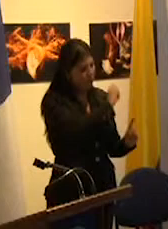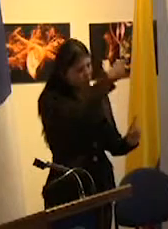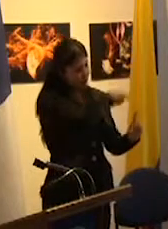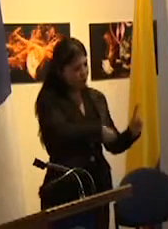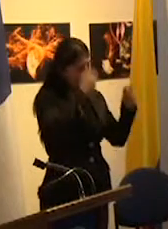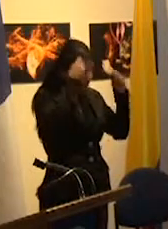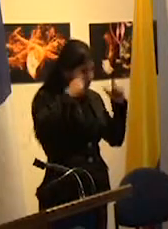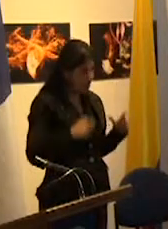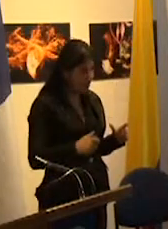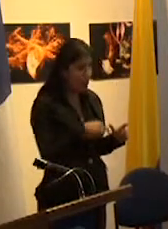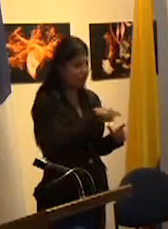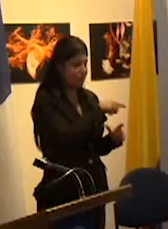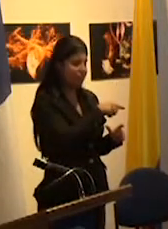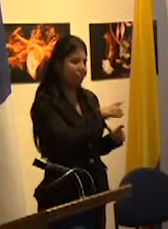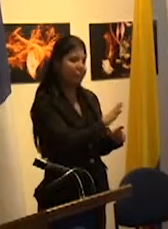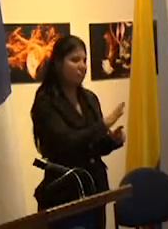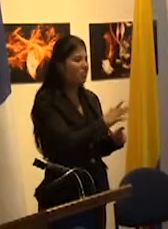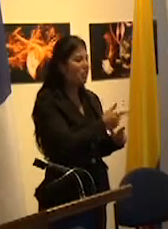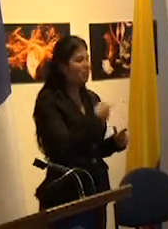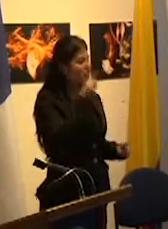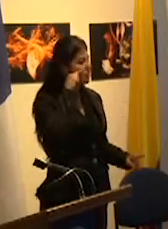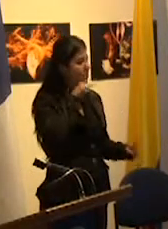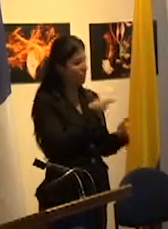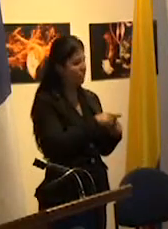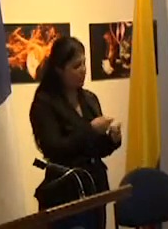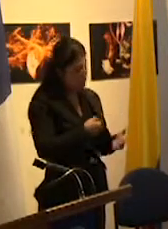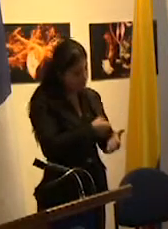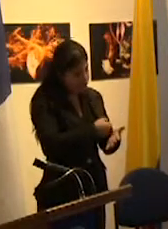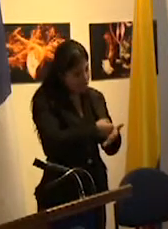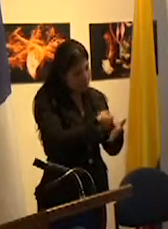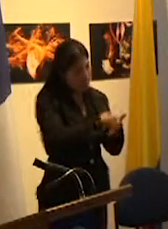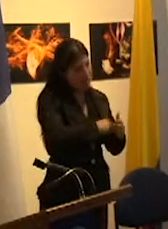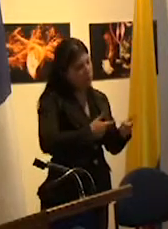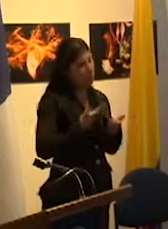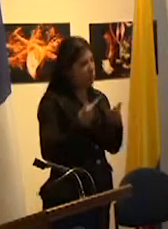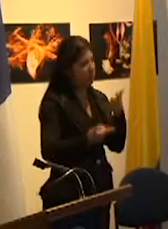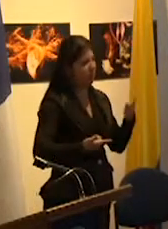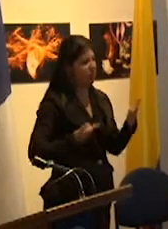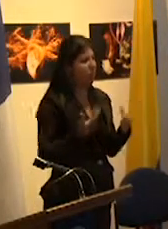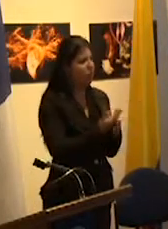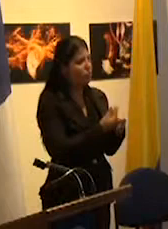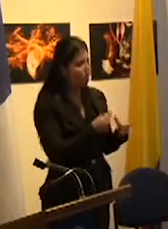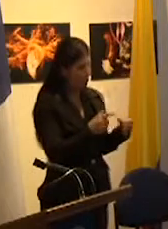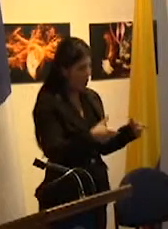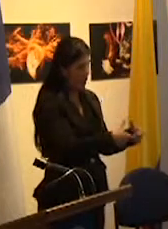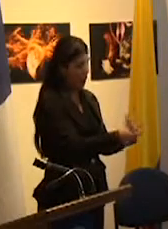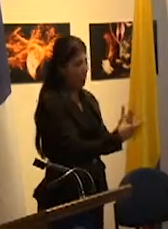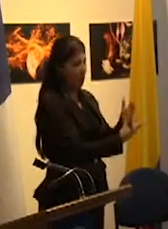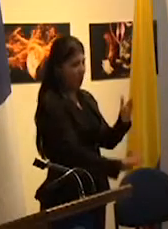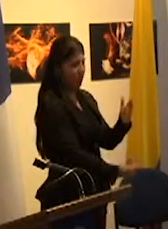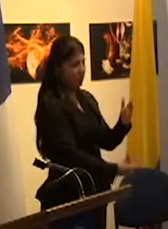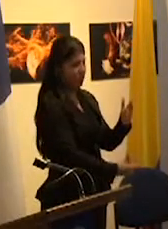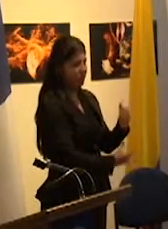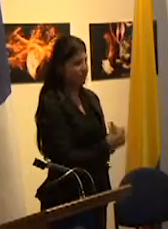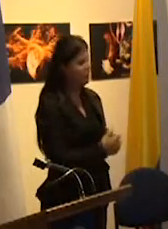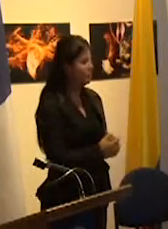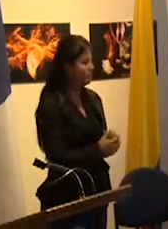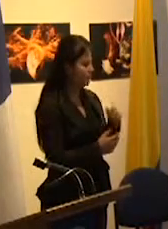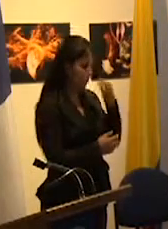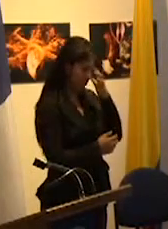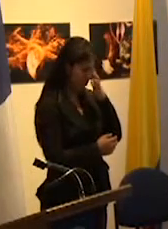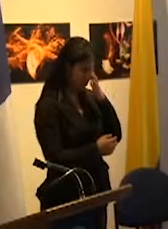quedó circunscripto a la lucha contra la exclusión de la minoría pobre sin la